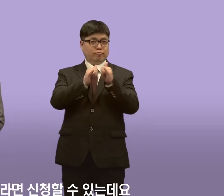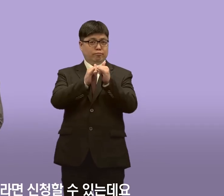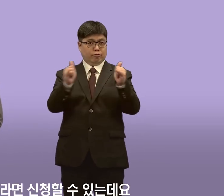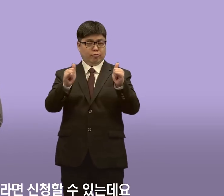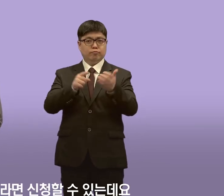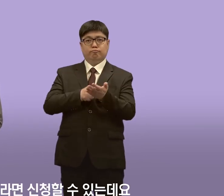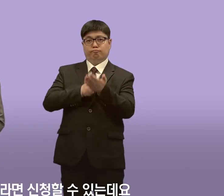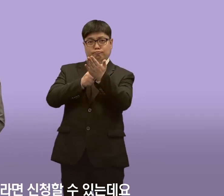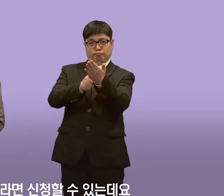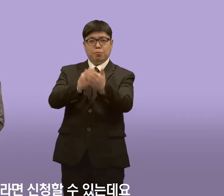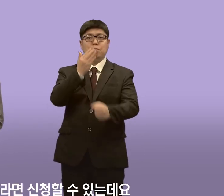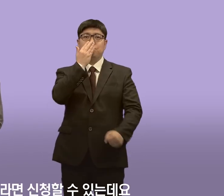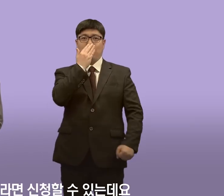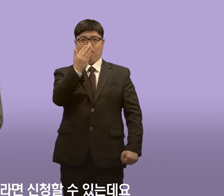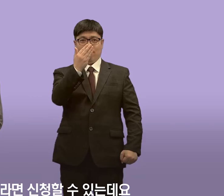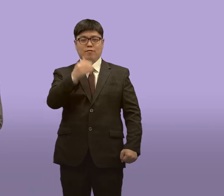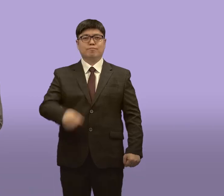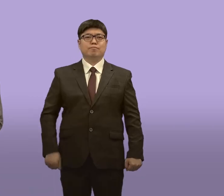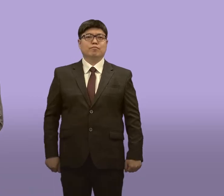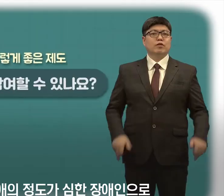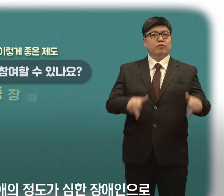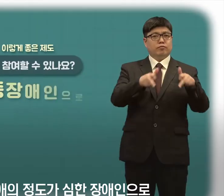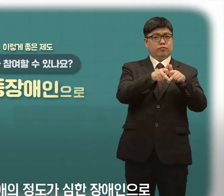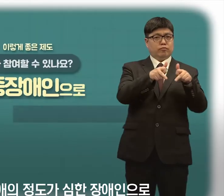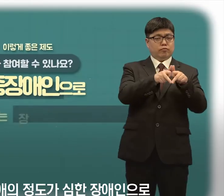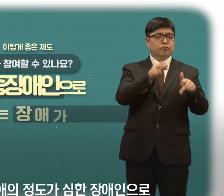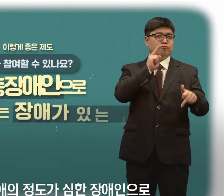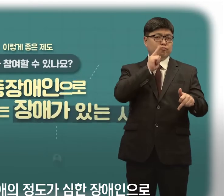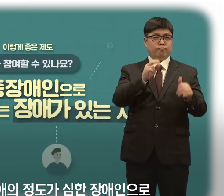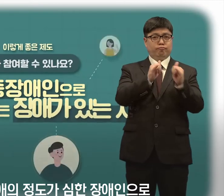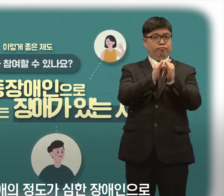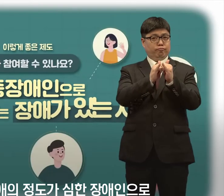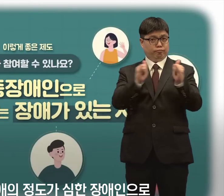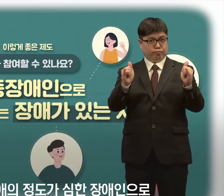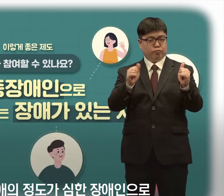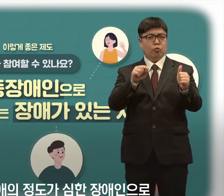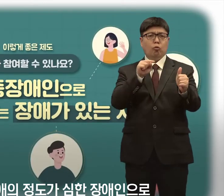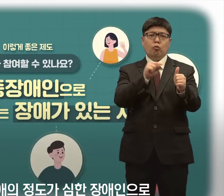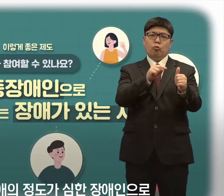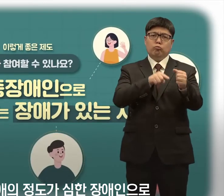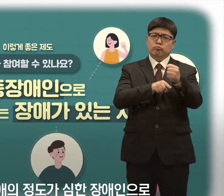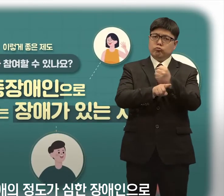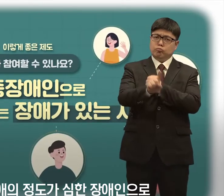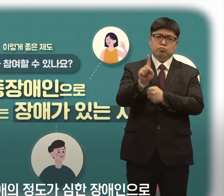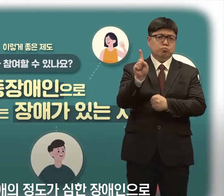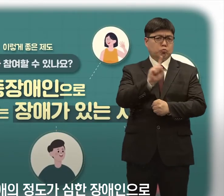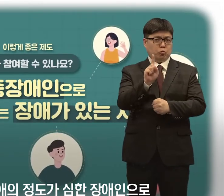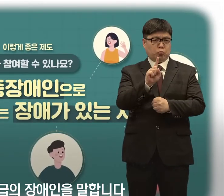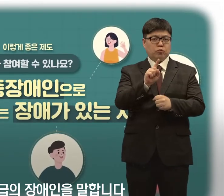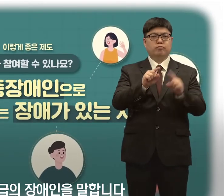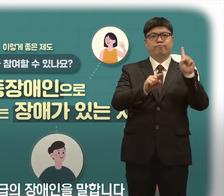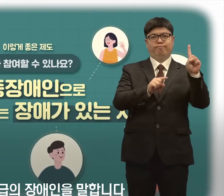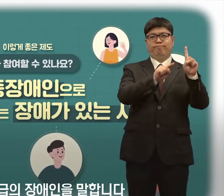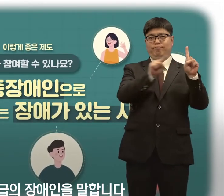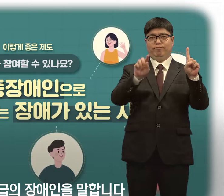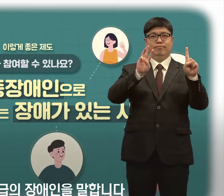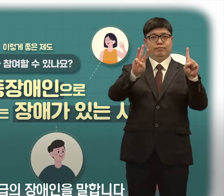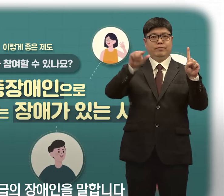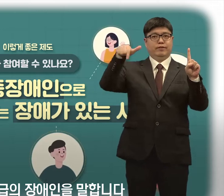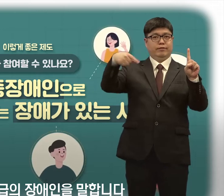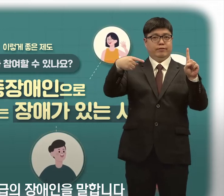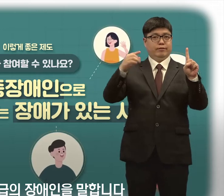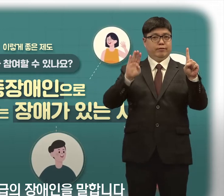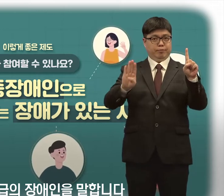중증장애인이라면 신청할 수 있는데요. 중증장애인은 장애의 정도가 심한 장애인으로 기존 1에서